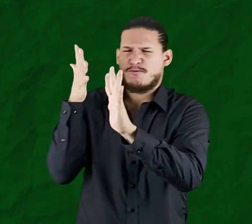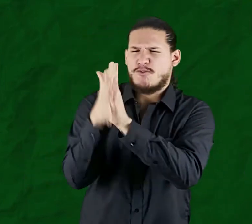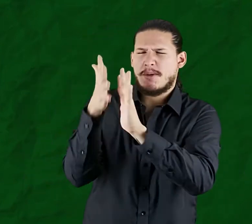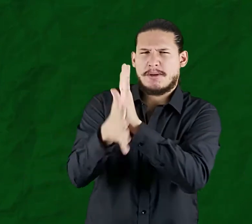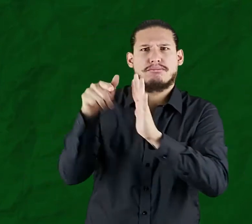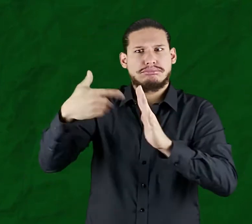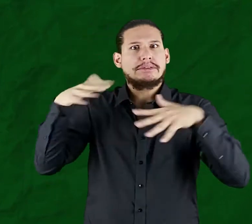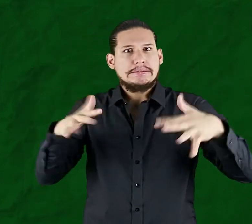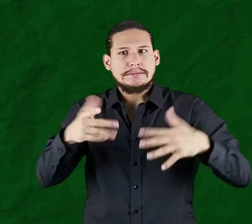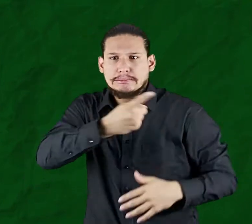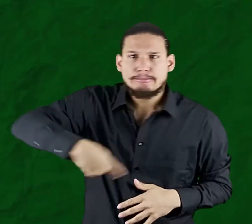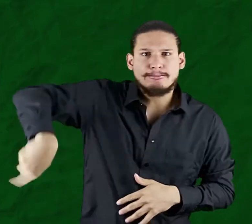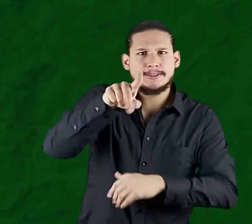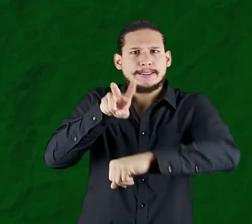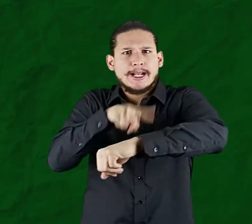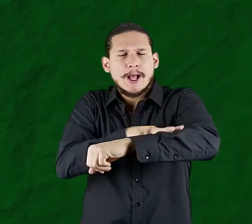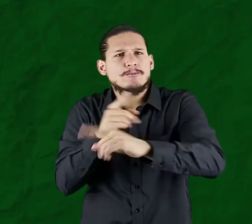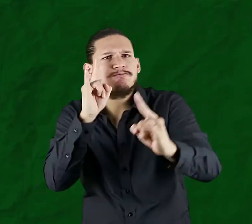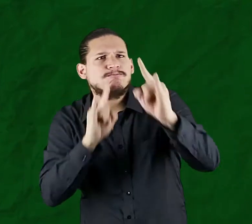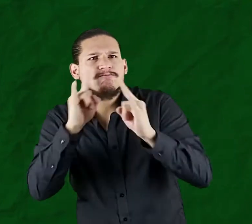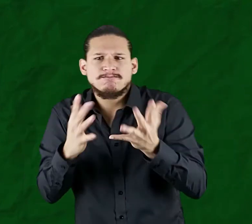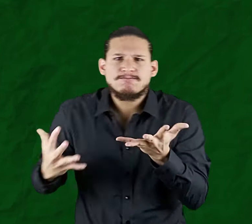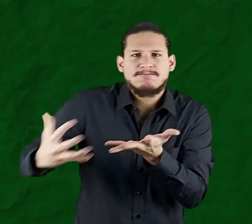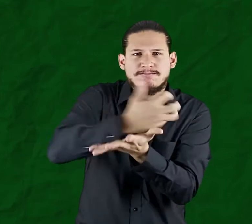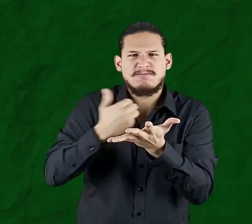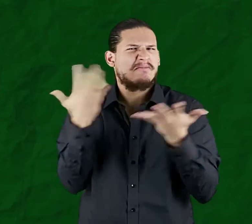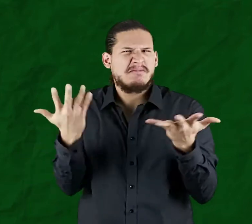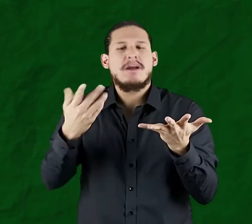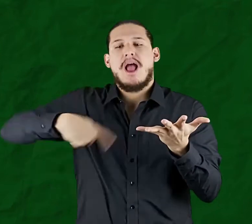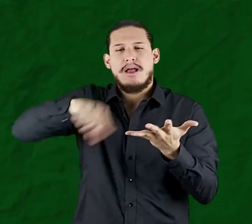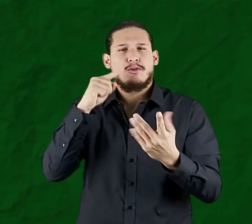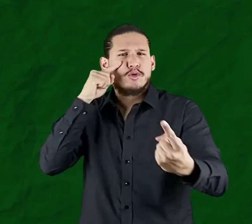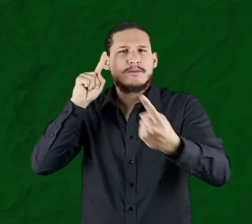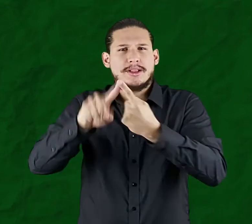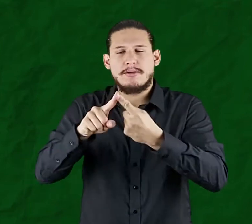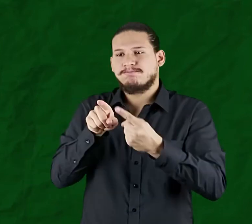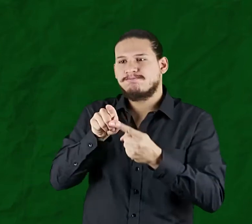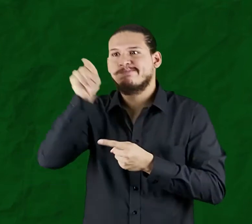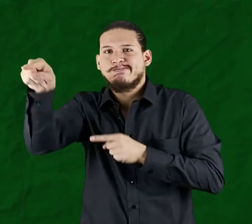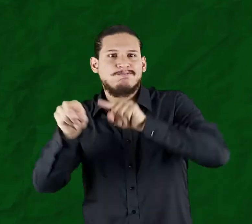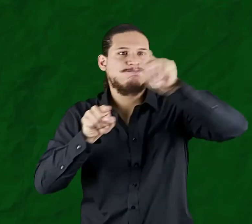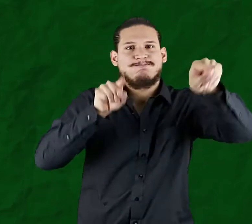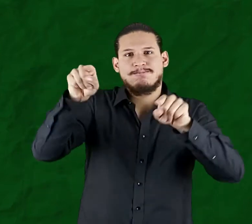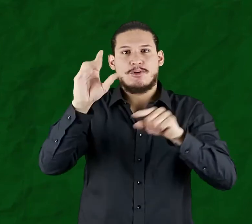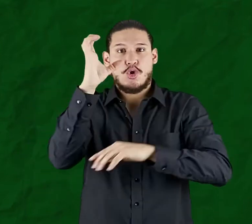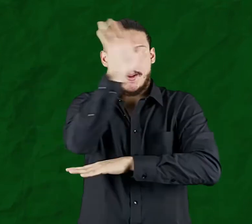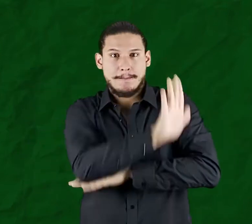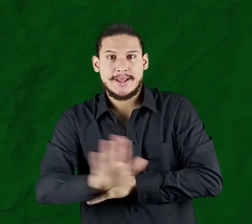plan estratégico con el fin que los delegados con la información recibida puedan en sus regiones actuar articuladamente con la FENASCOL